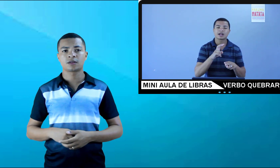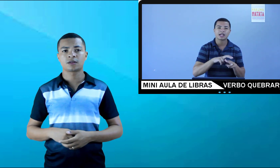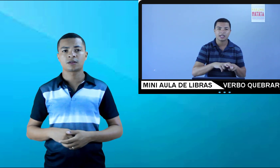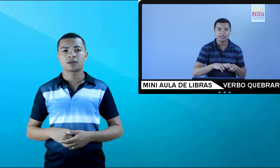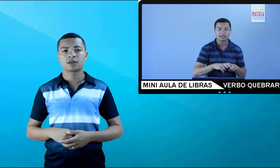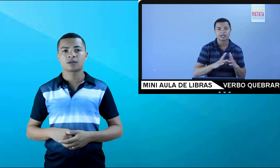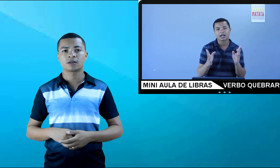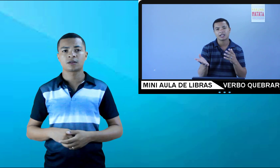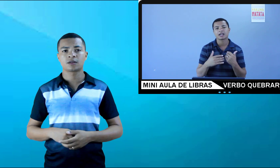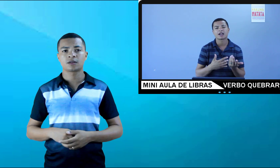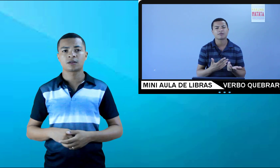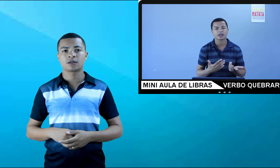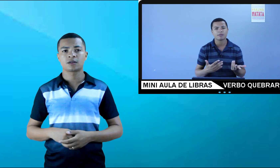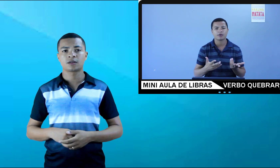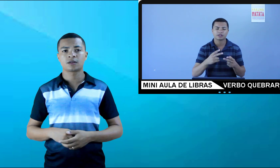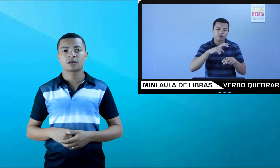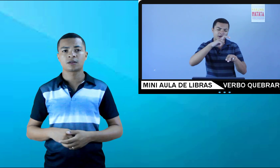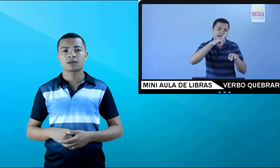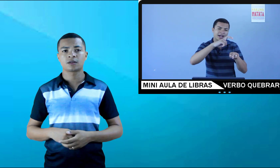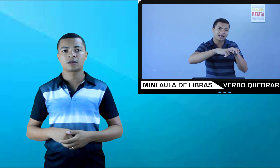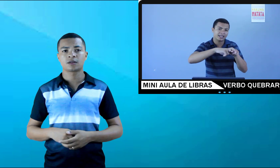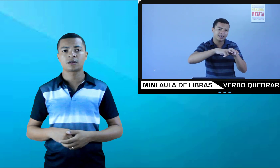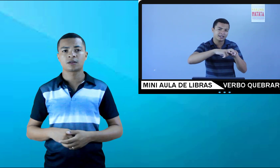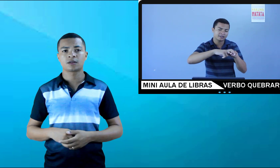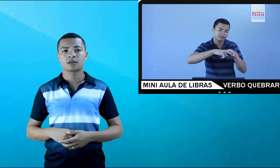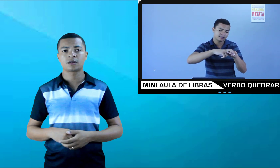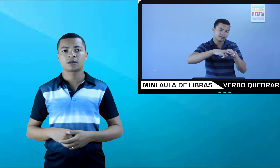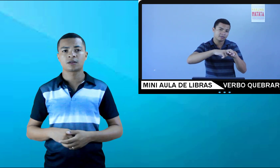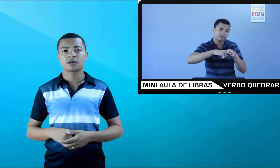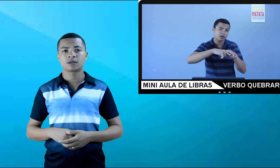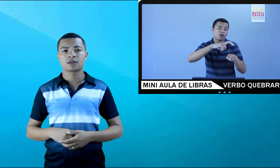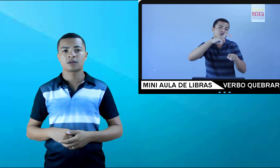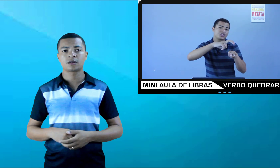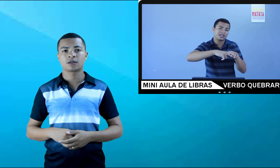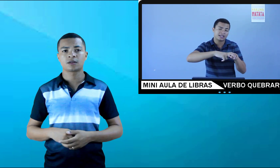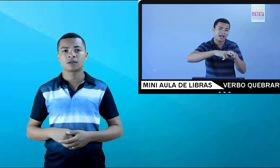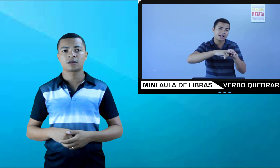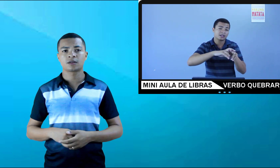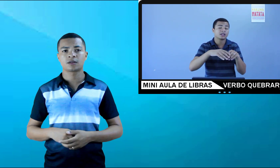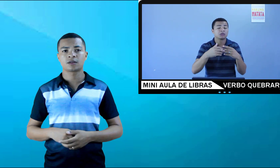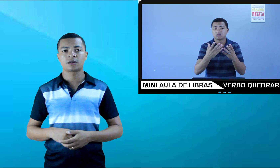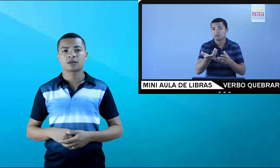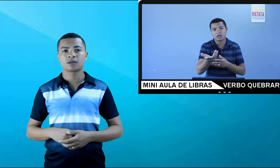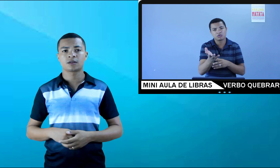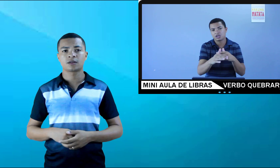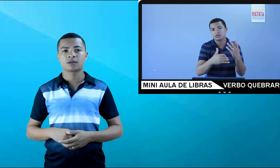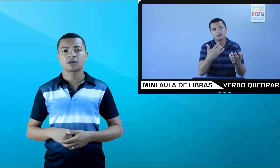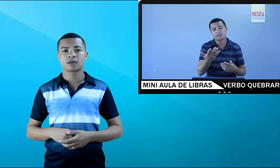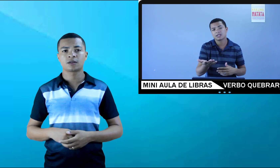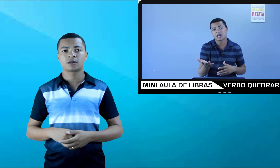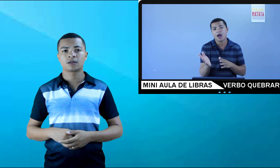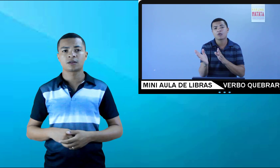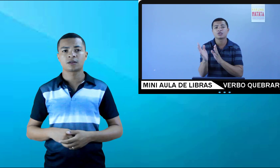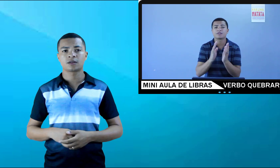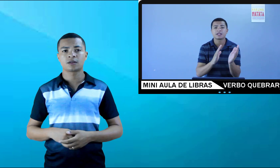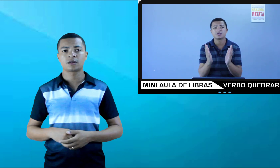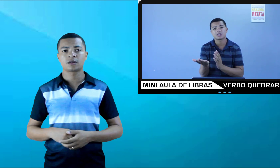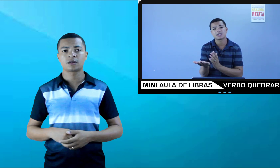cadeira, que a cadeira da avó quebrou. Então, cadeira ou sentar. Do jeito que você quiser, há algumas diferenças desse